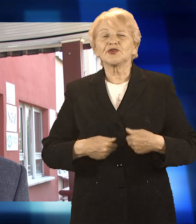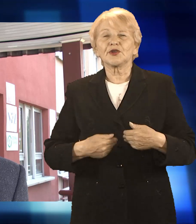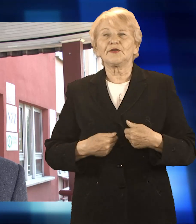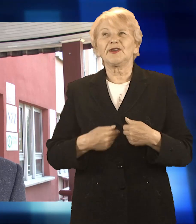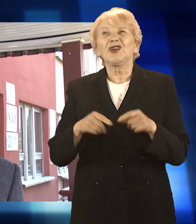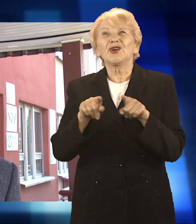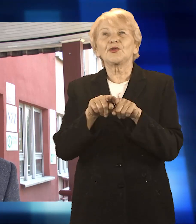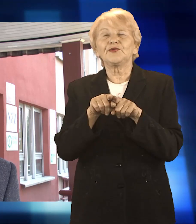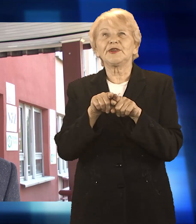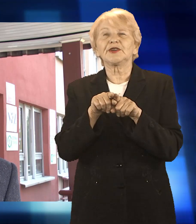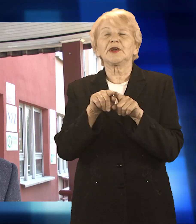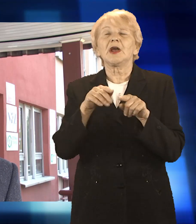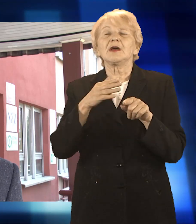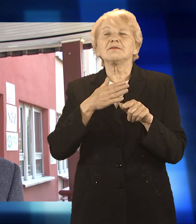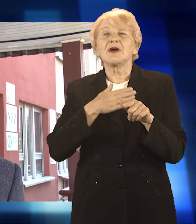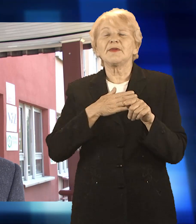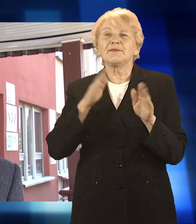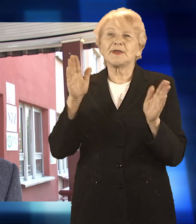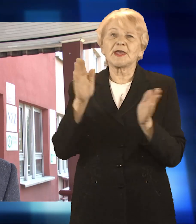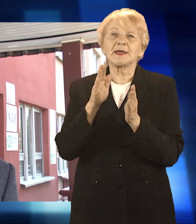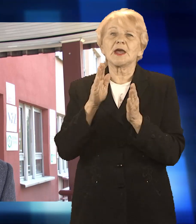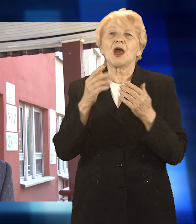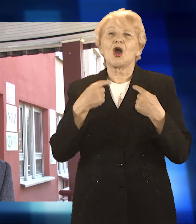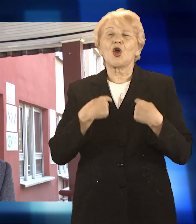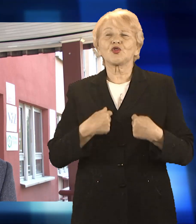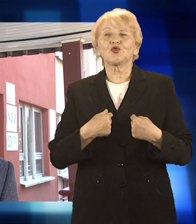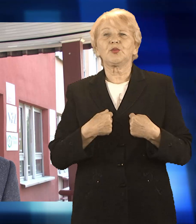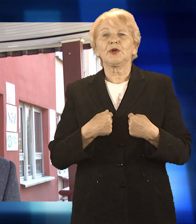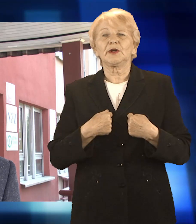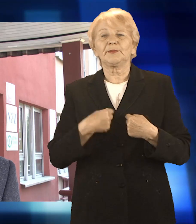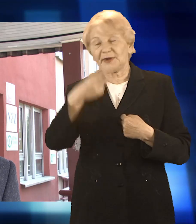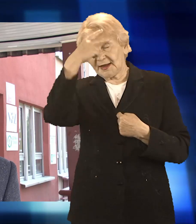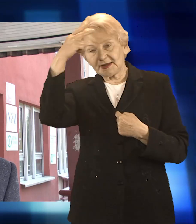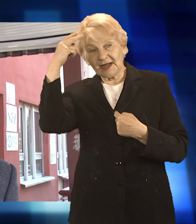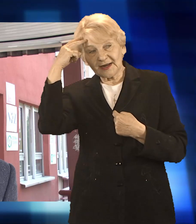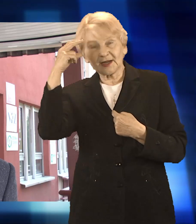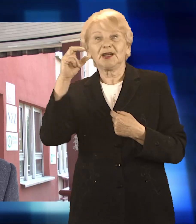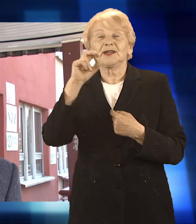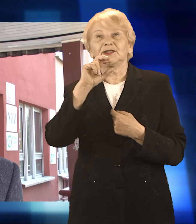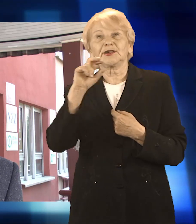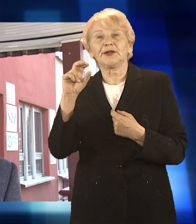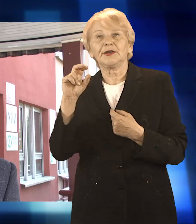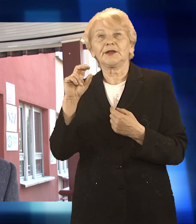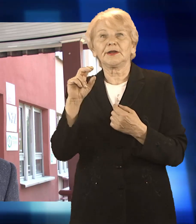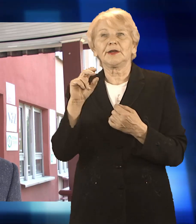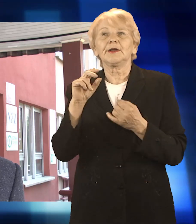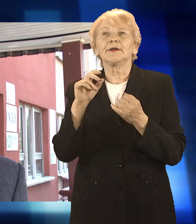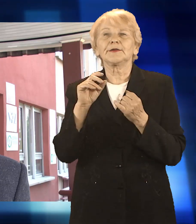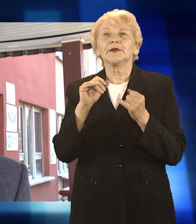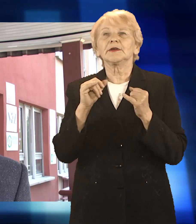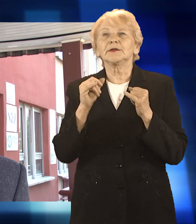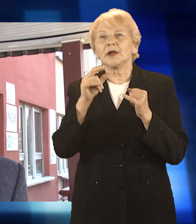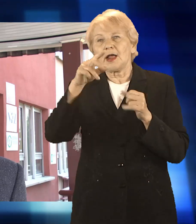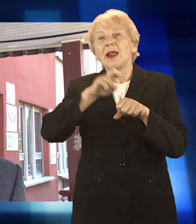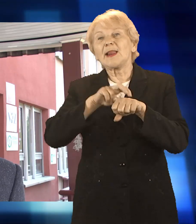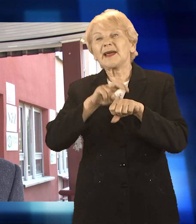Wprawdzie zabezpieczamy wszystkie oddziały, jeżeli chodzi o obsady, czy lekarskie, czy pielęgniarskie. Natomiast ten personel